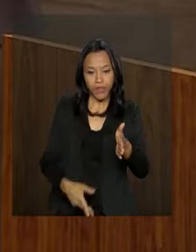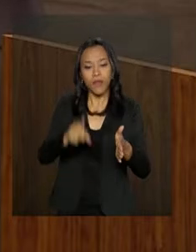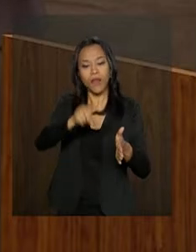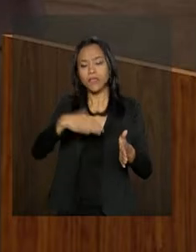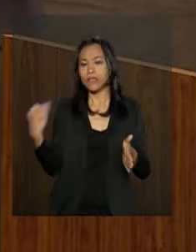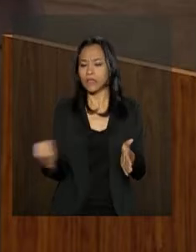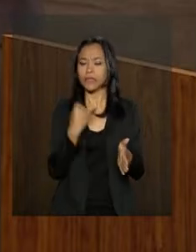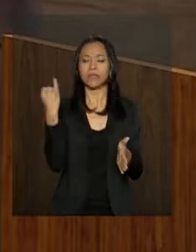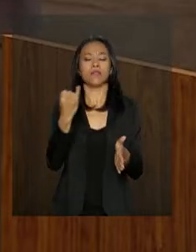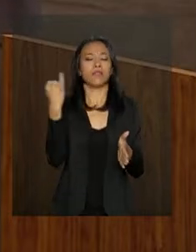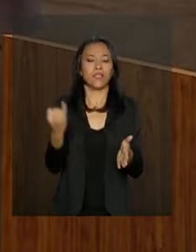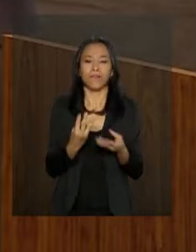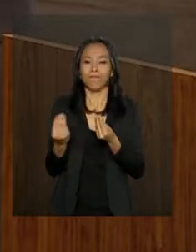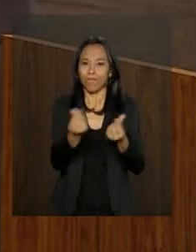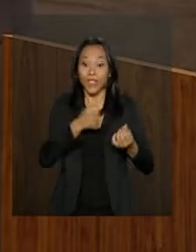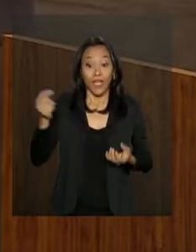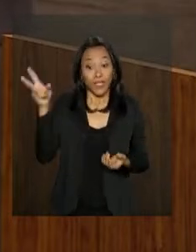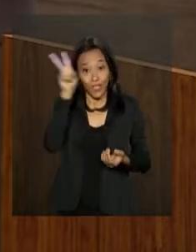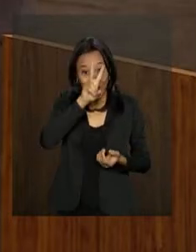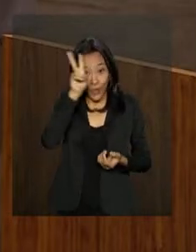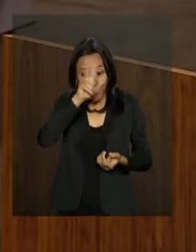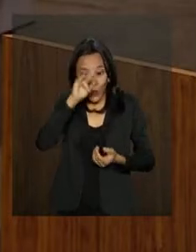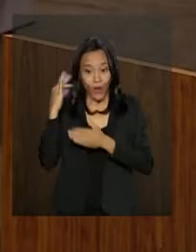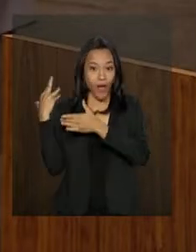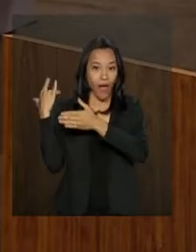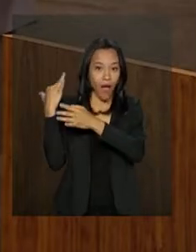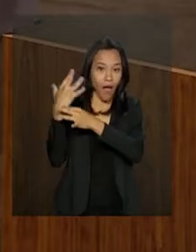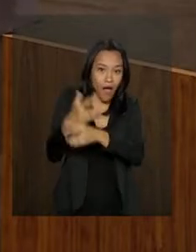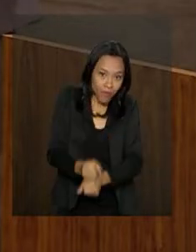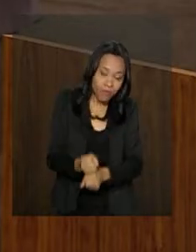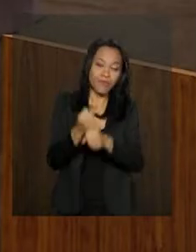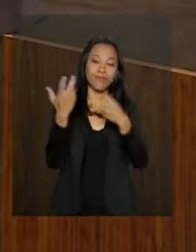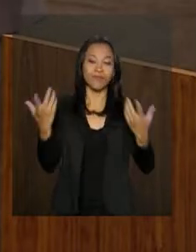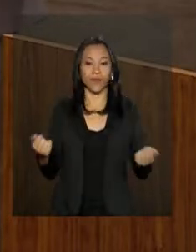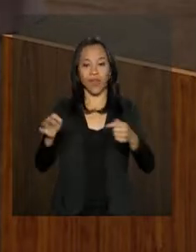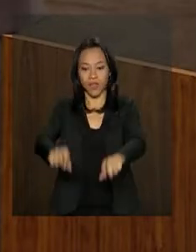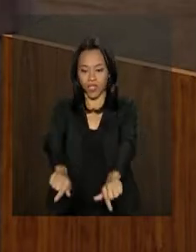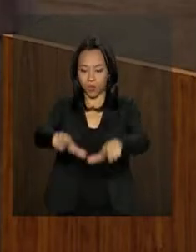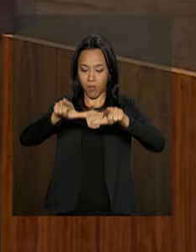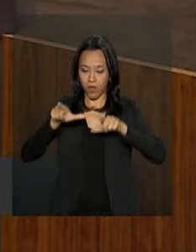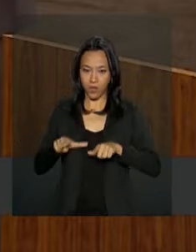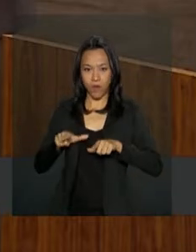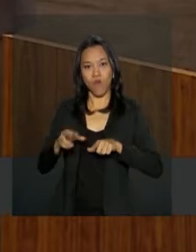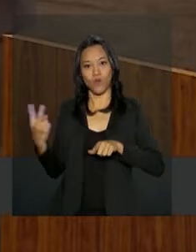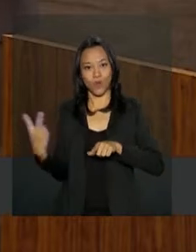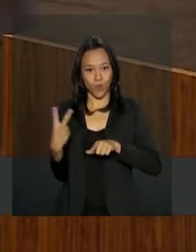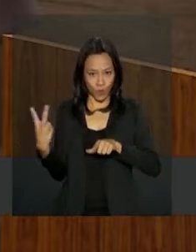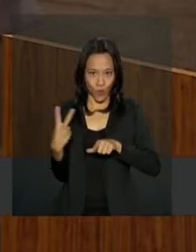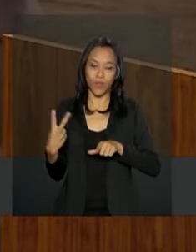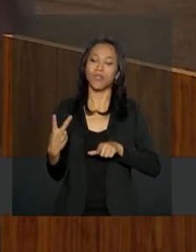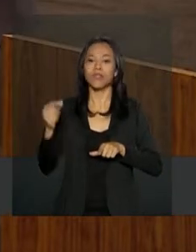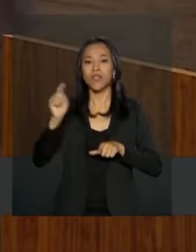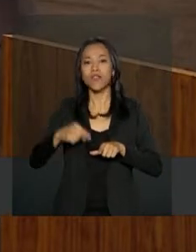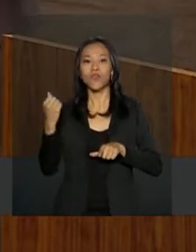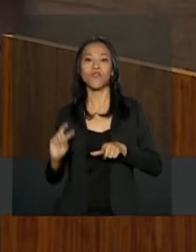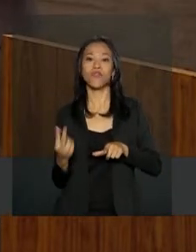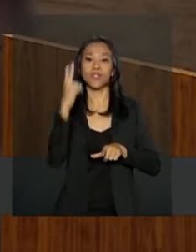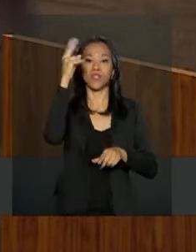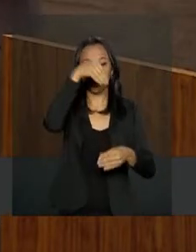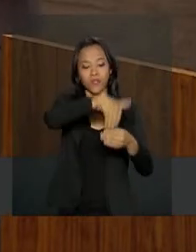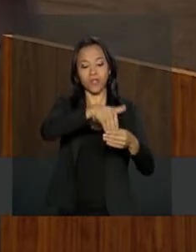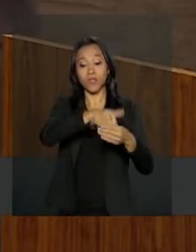significação histórica, pois a diplomação dos candidatos vencedores em eleições